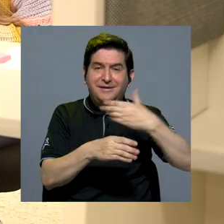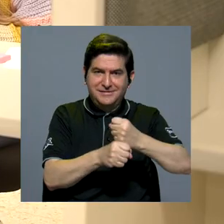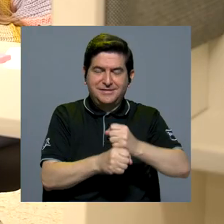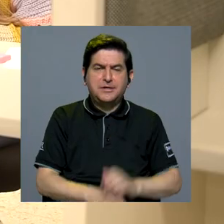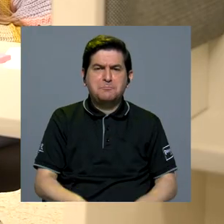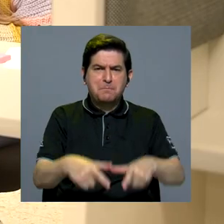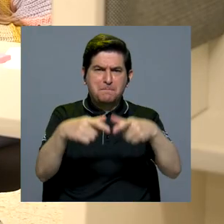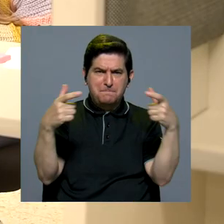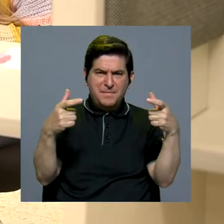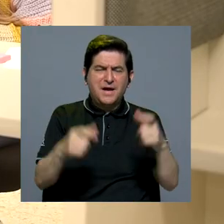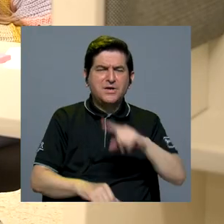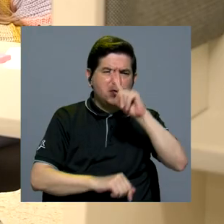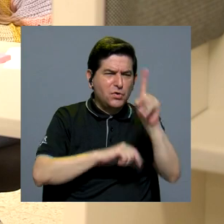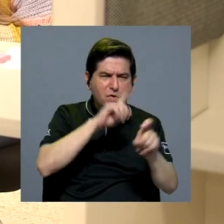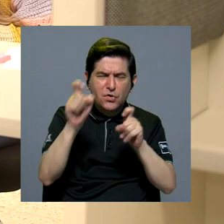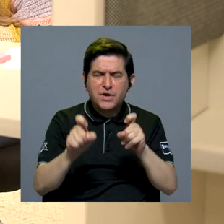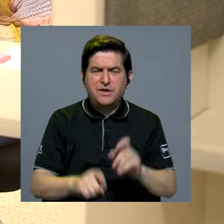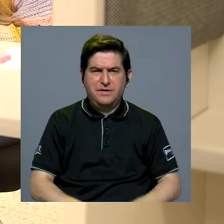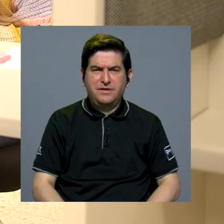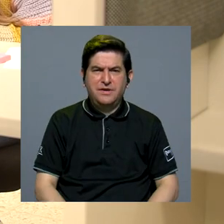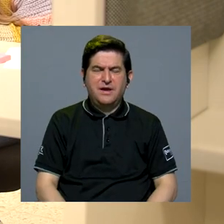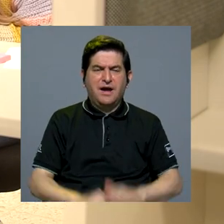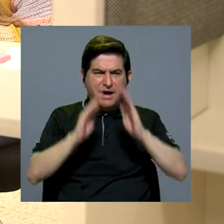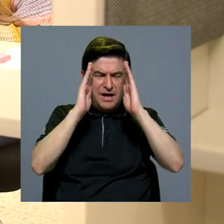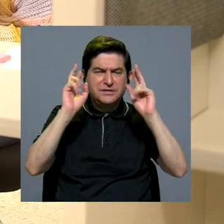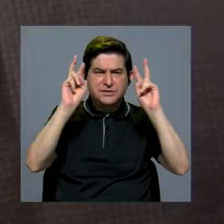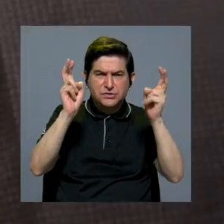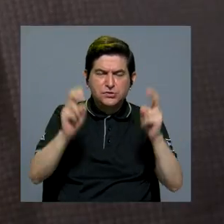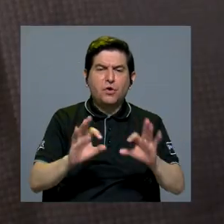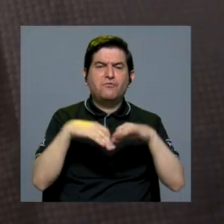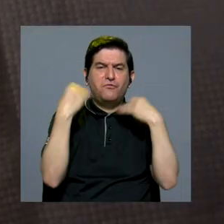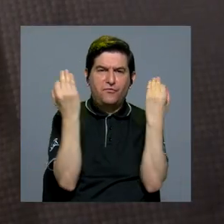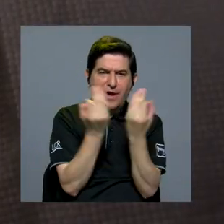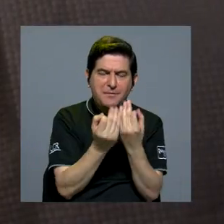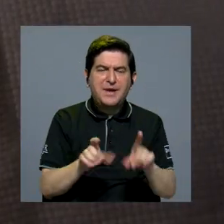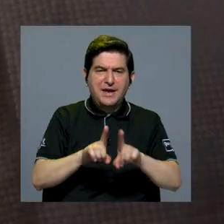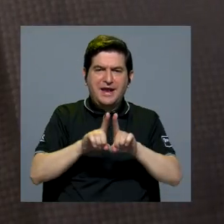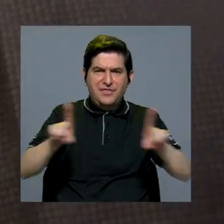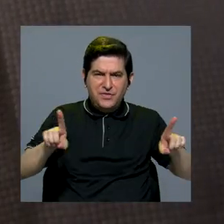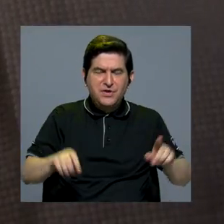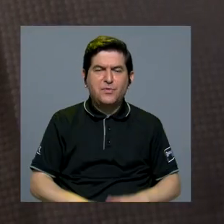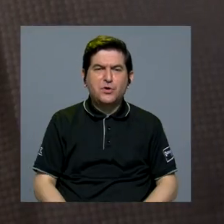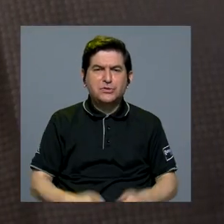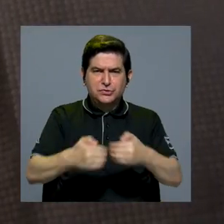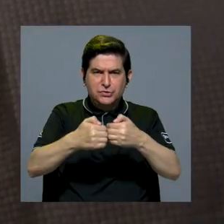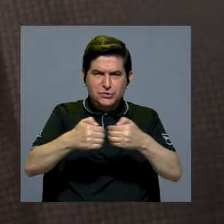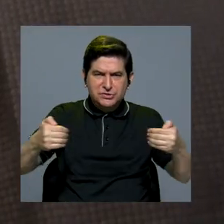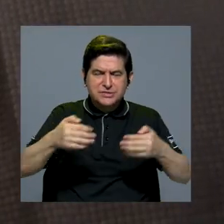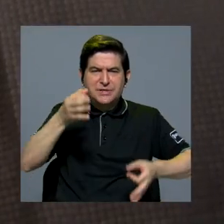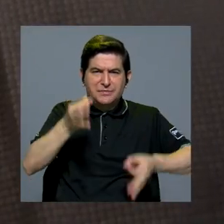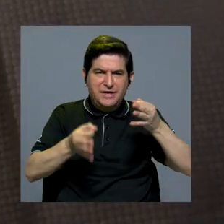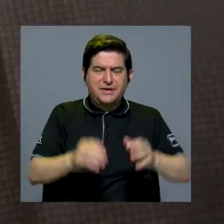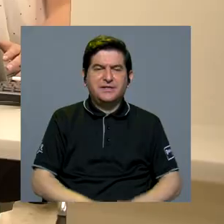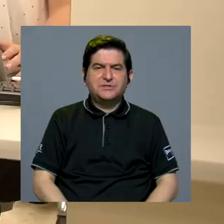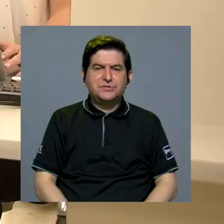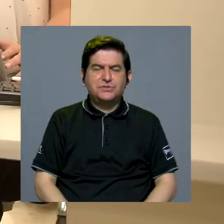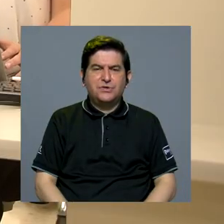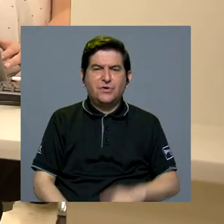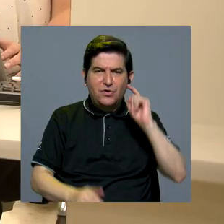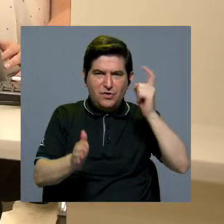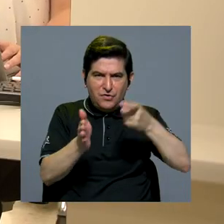profesional. La mayoría de las consultas recibidas atienden temas de familia, divorcios, separación judicial,